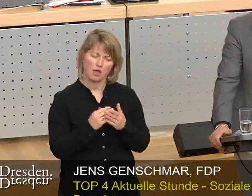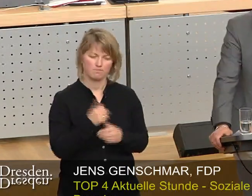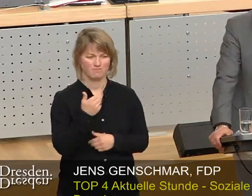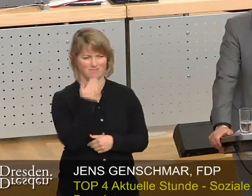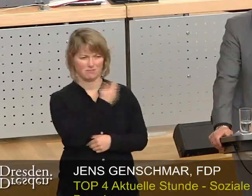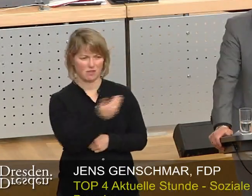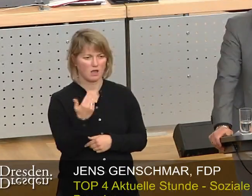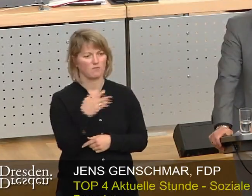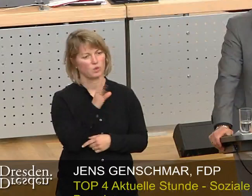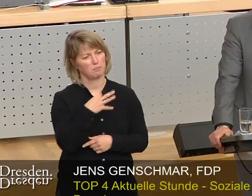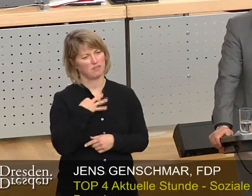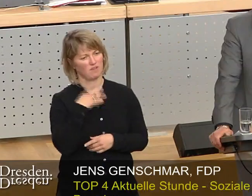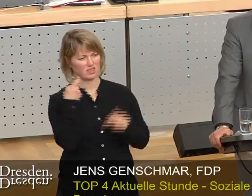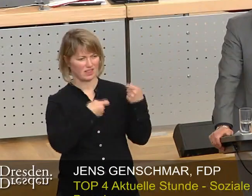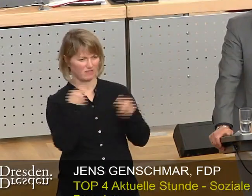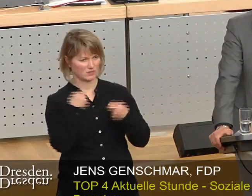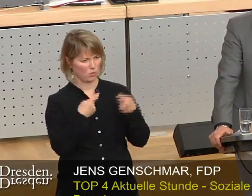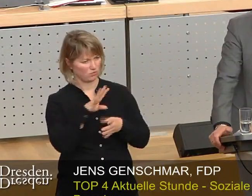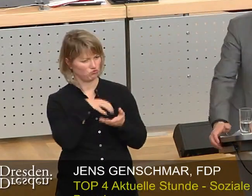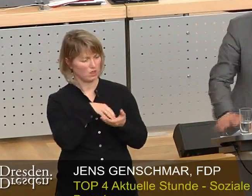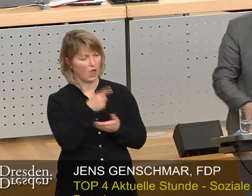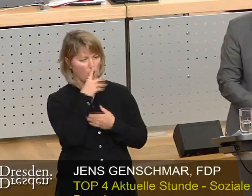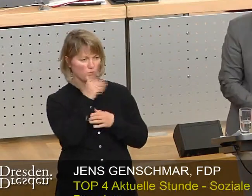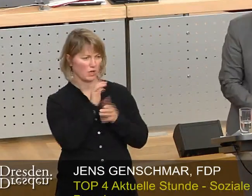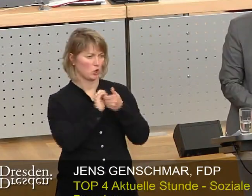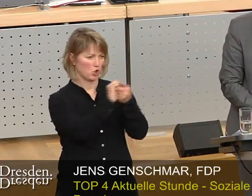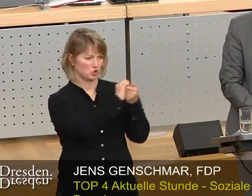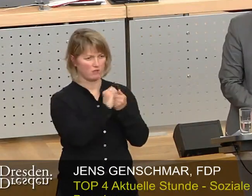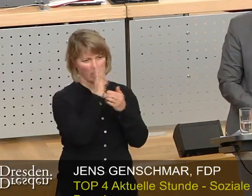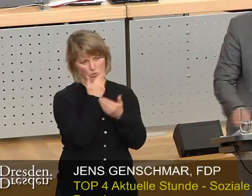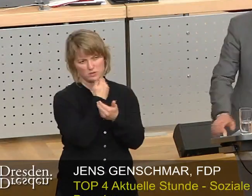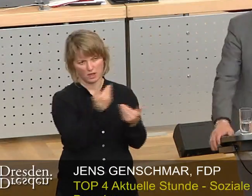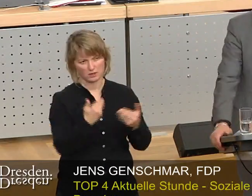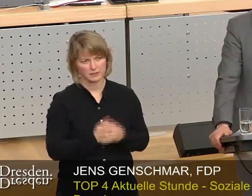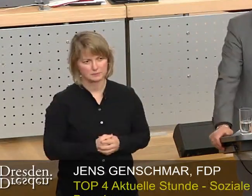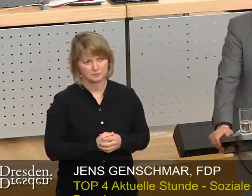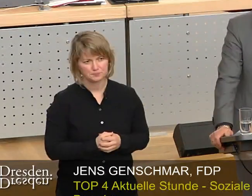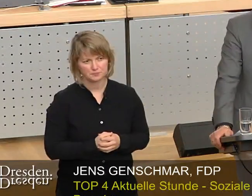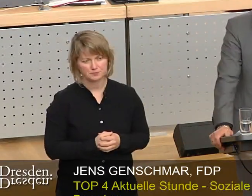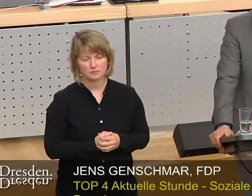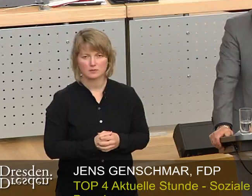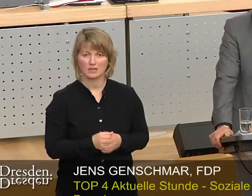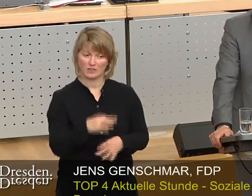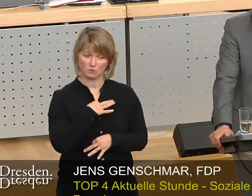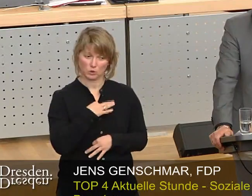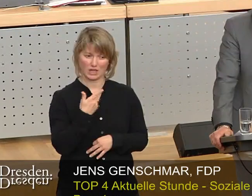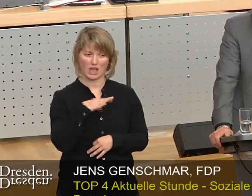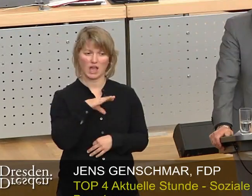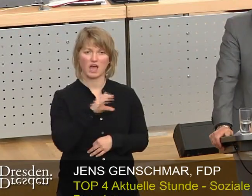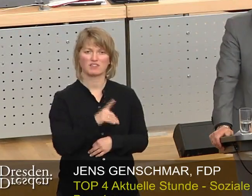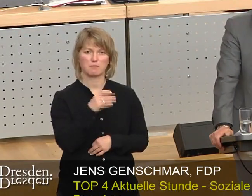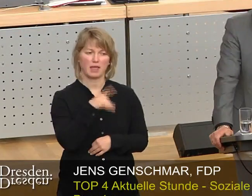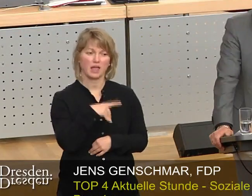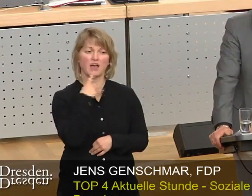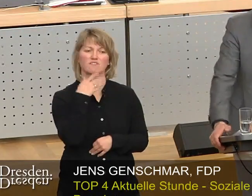private Investoren in der Stadt, aber auch den Genossenschaften unserer Stadt. Für uns als FDP-Freie-Bürger-Fraktion